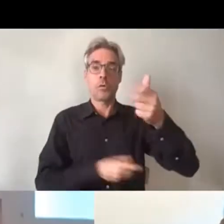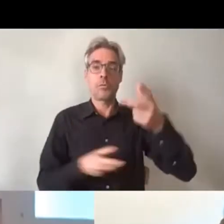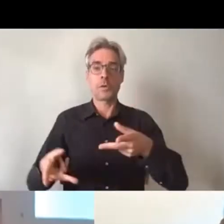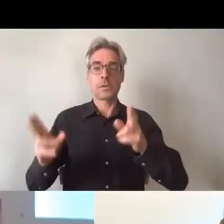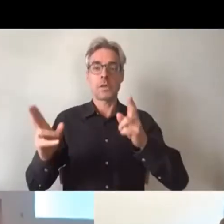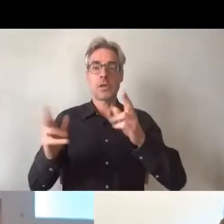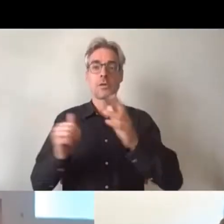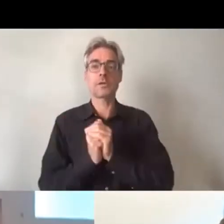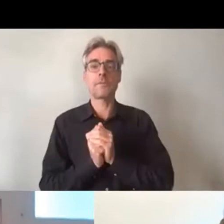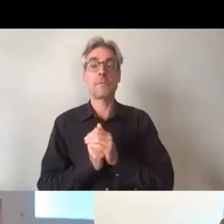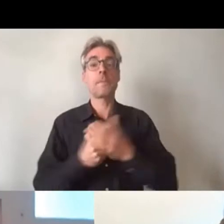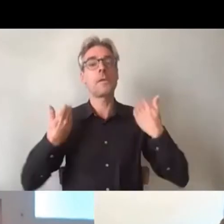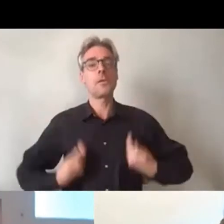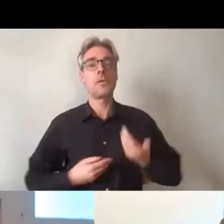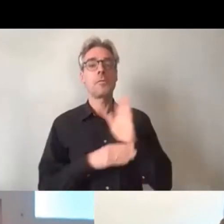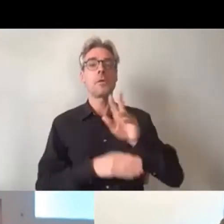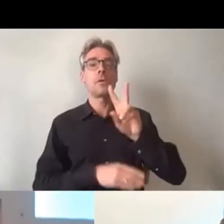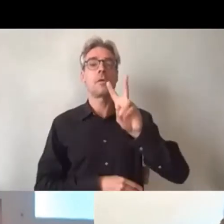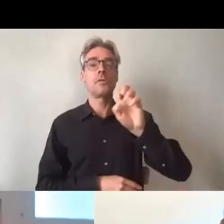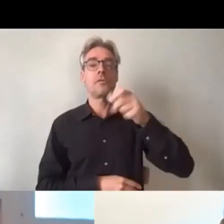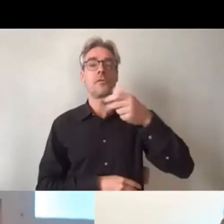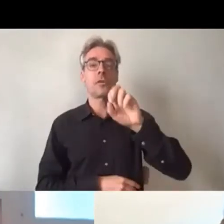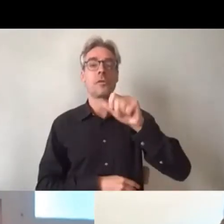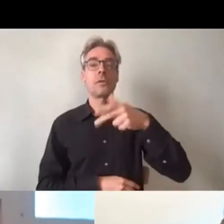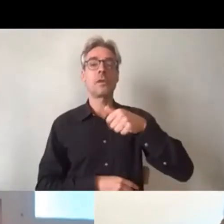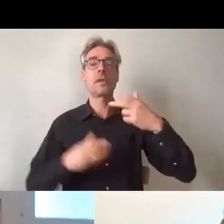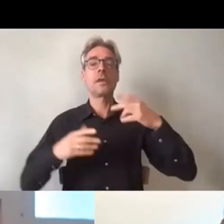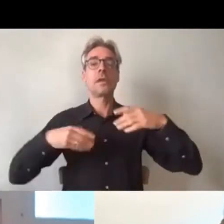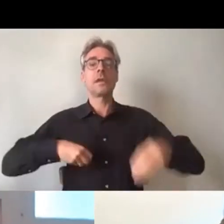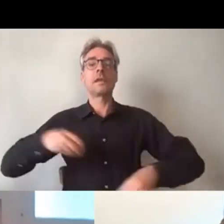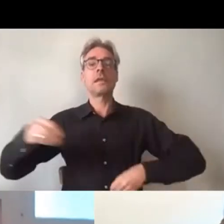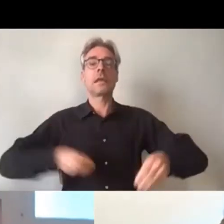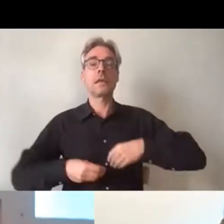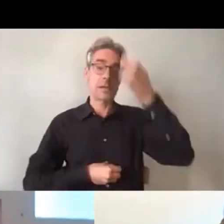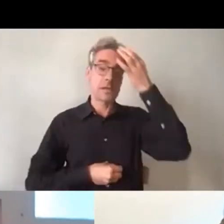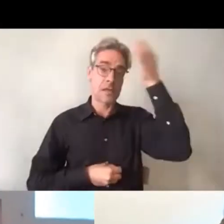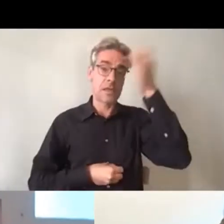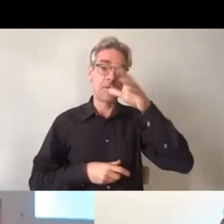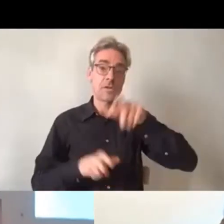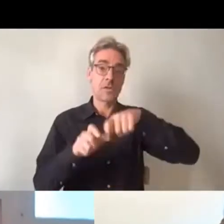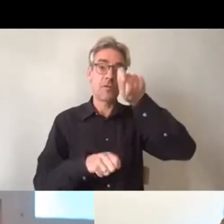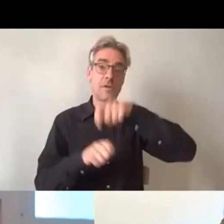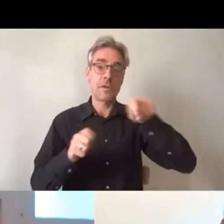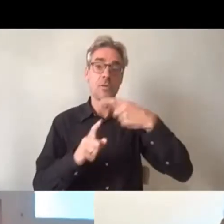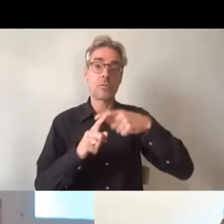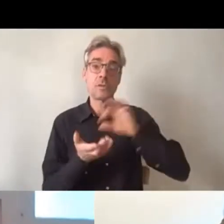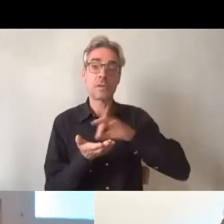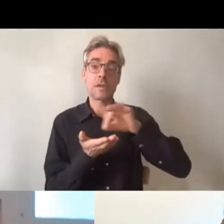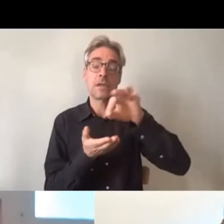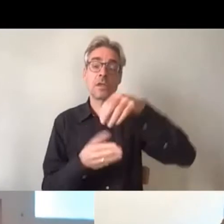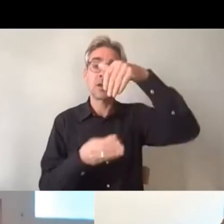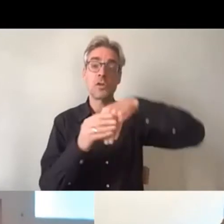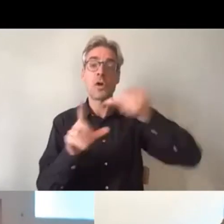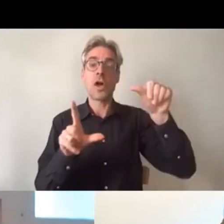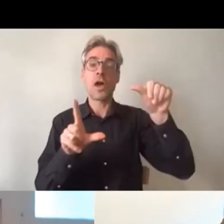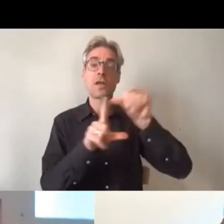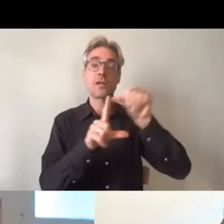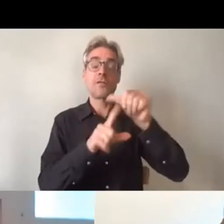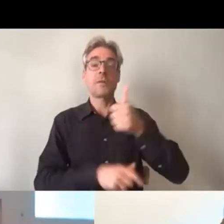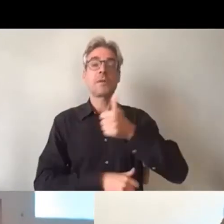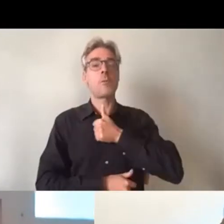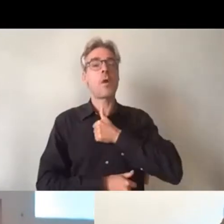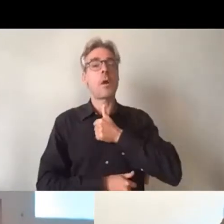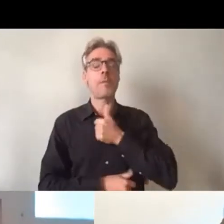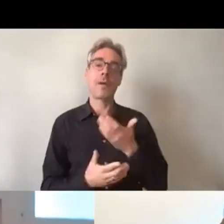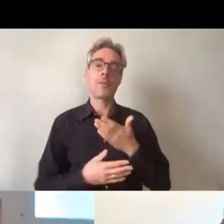Je me présente, Véronique Bustrel, je suis directrice de l'innovation, de l'évaluation et de la stratégie à la GEPHIP. Et c'est moi qui ai le plaisir